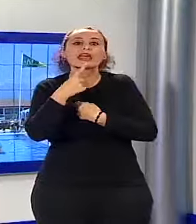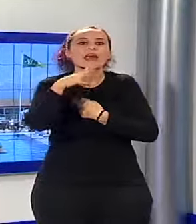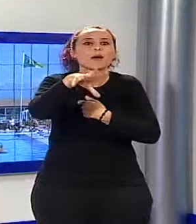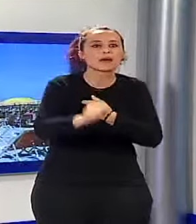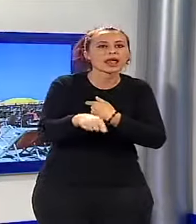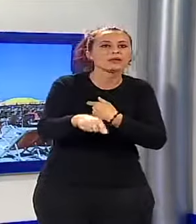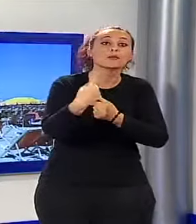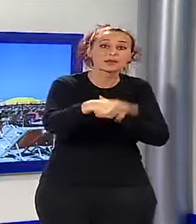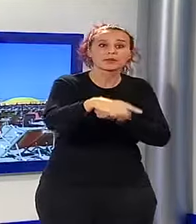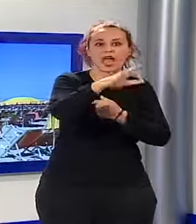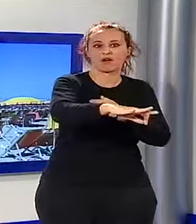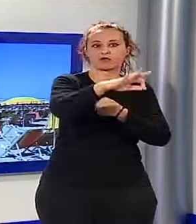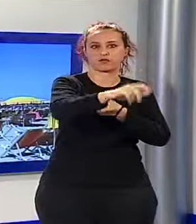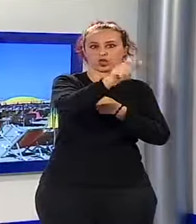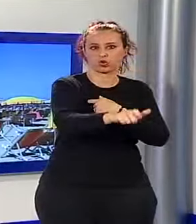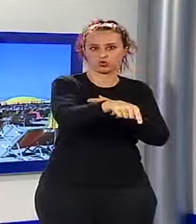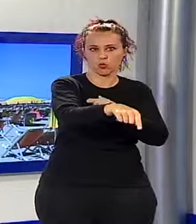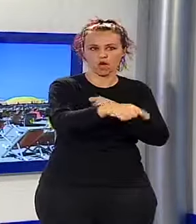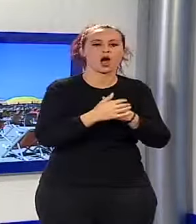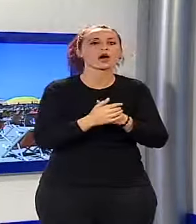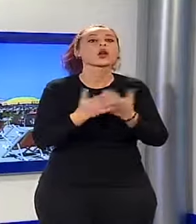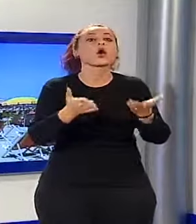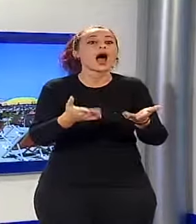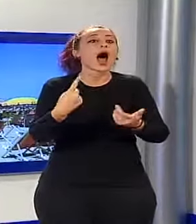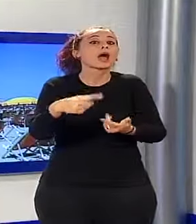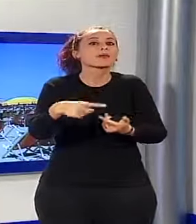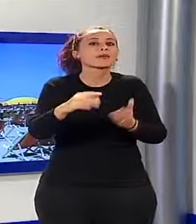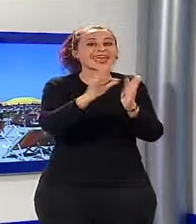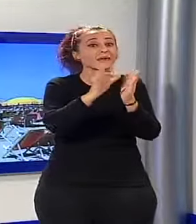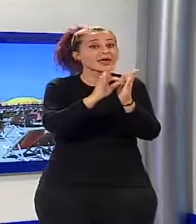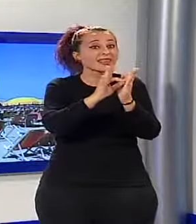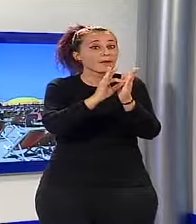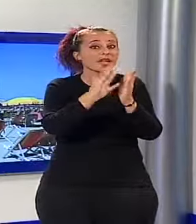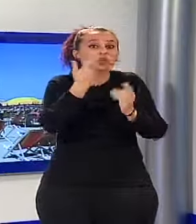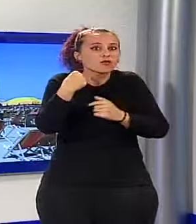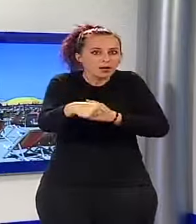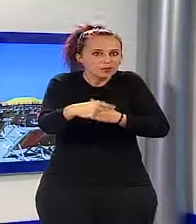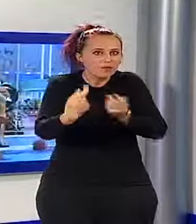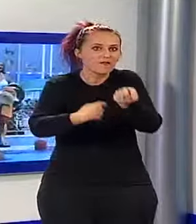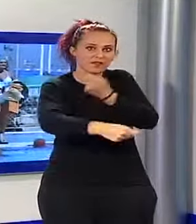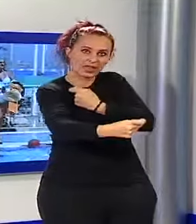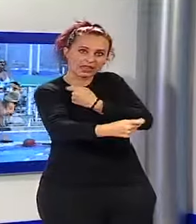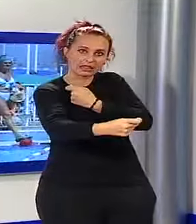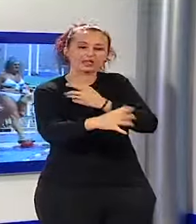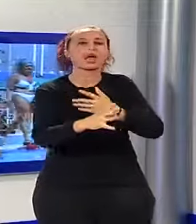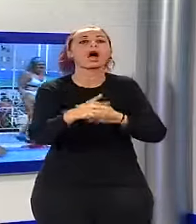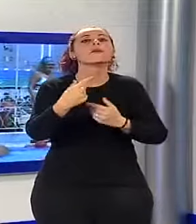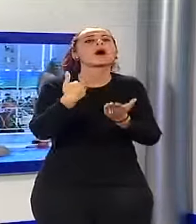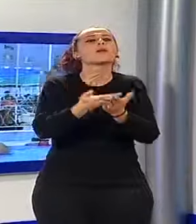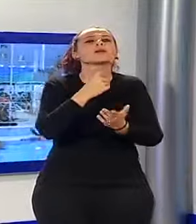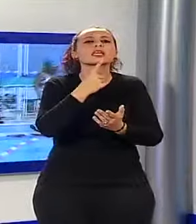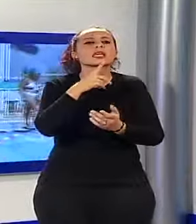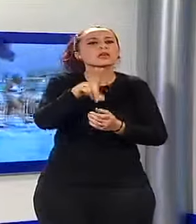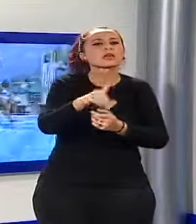balneari. E proprio in questa direzione andava l'emendamento alla legge di stabilità proposto da alcuni parlamentari di PD e PDL.